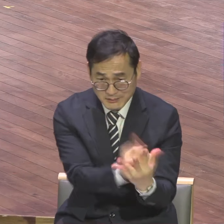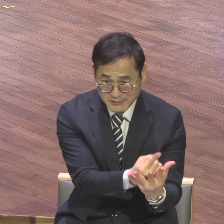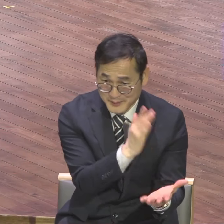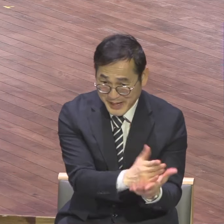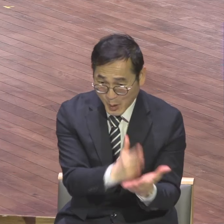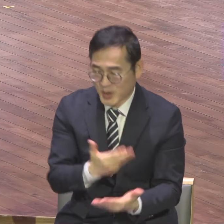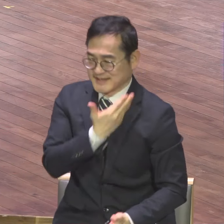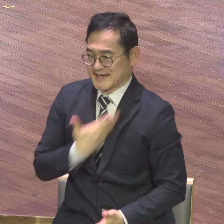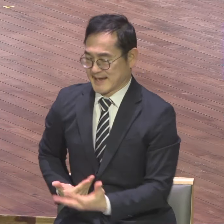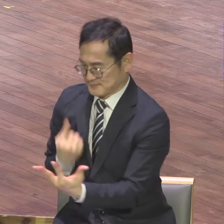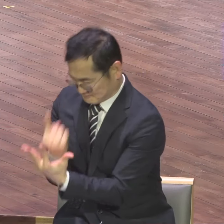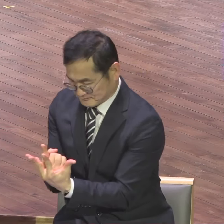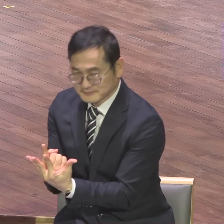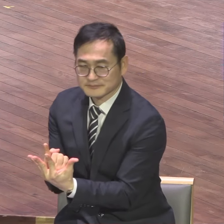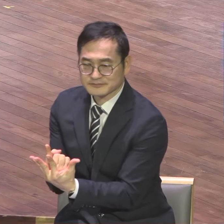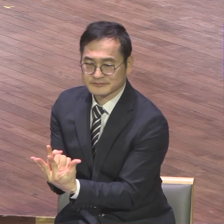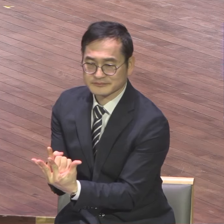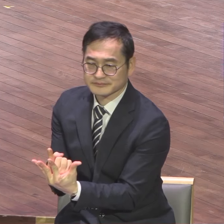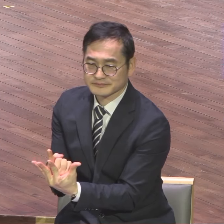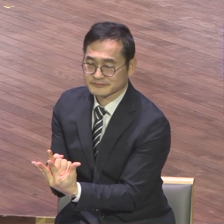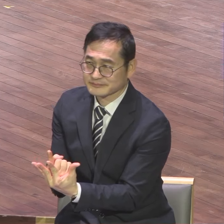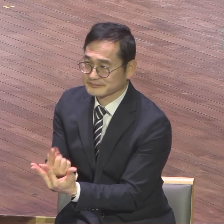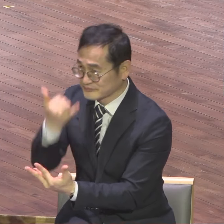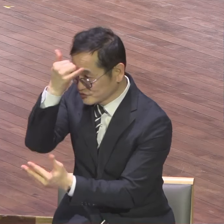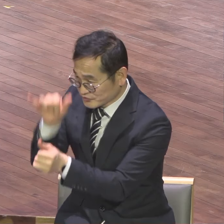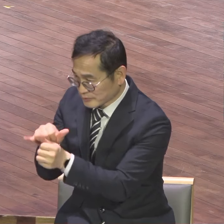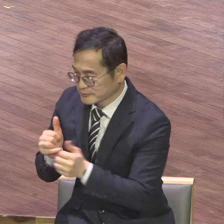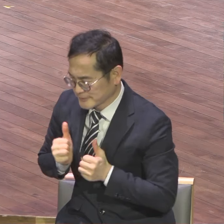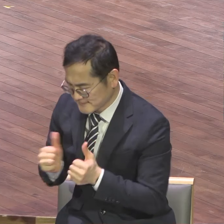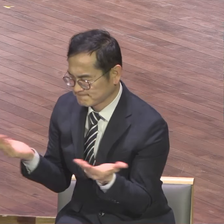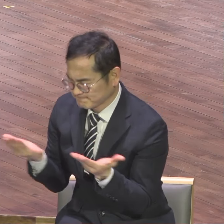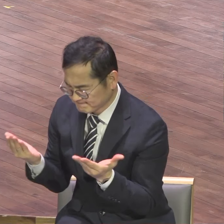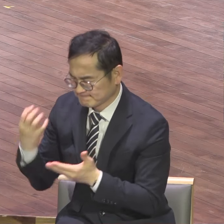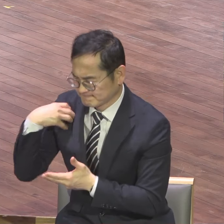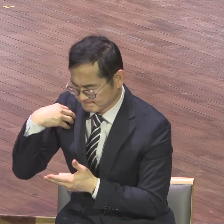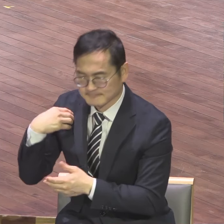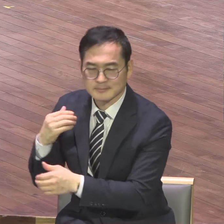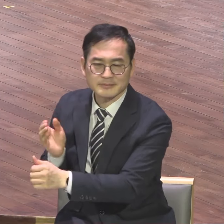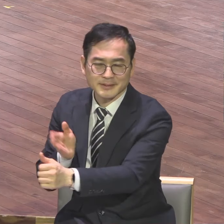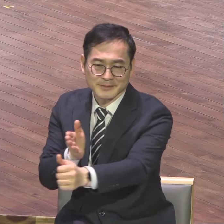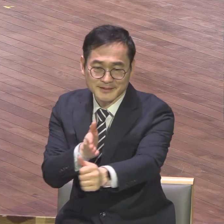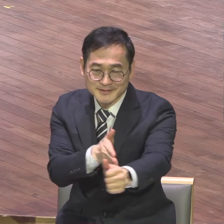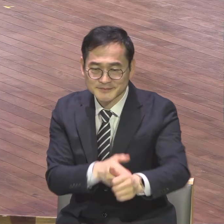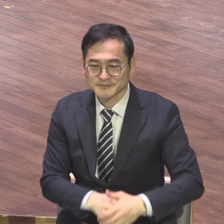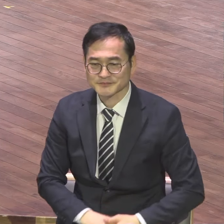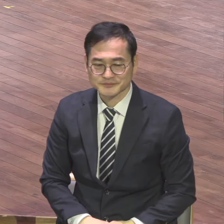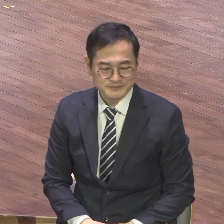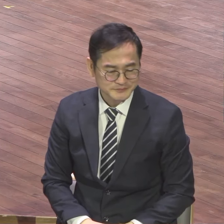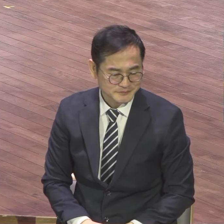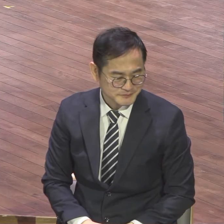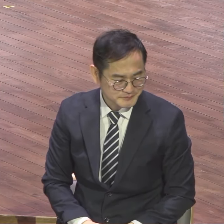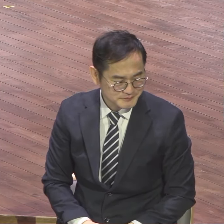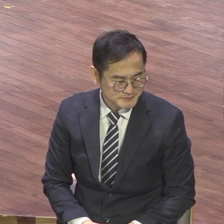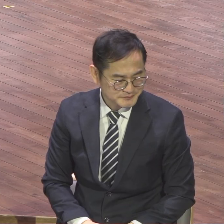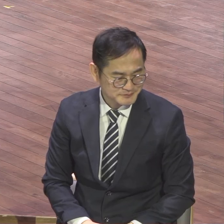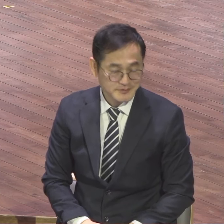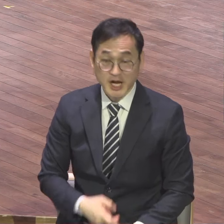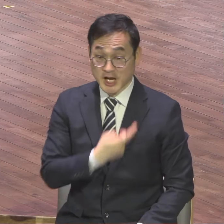바랍니다 14절봅니다 이에 열두를 세우셨으니 이는 자기와 함께 있게 하시오 또 보내사